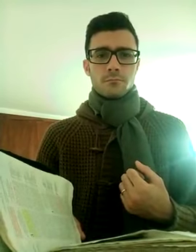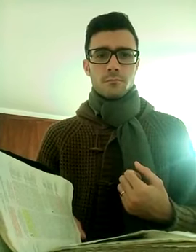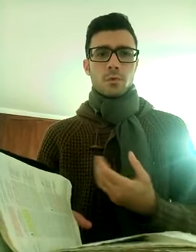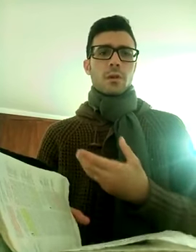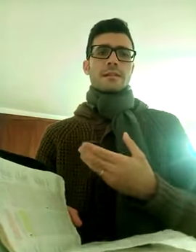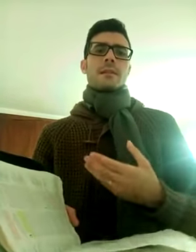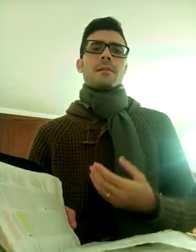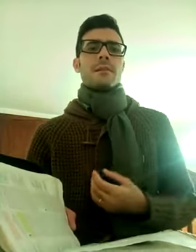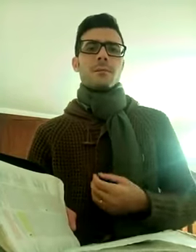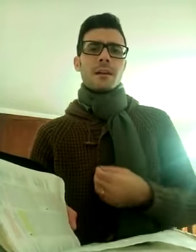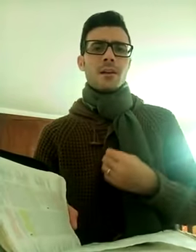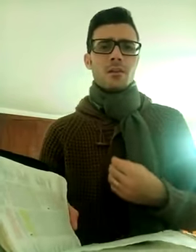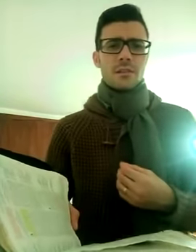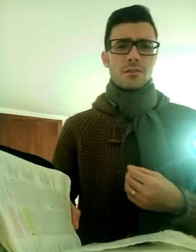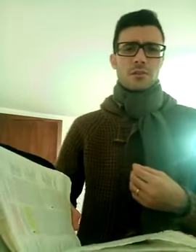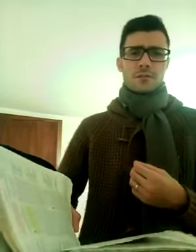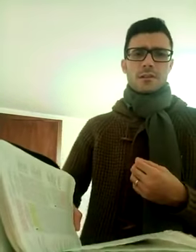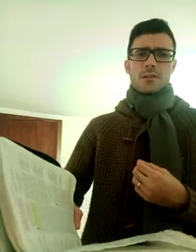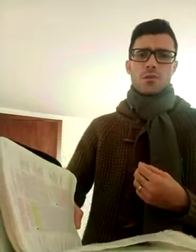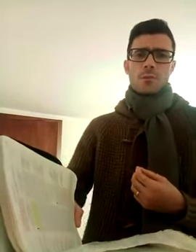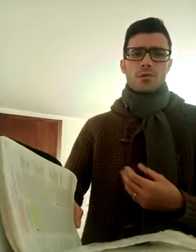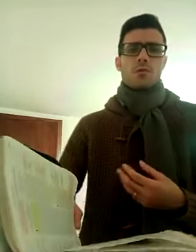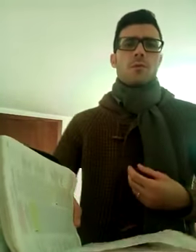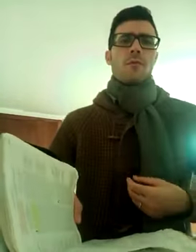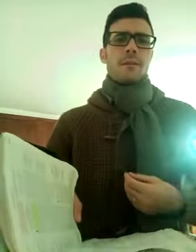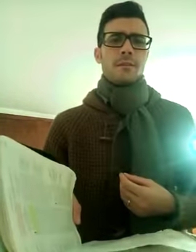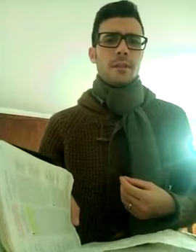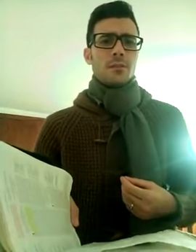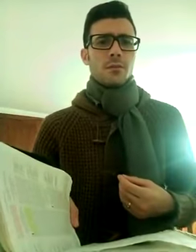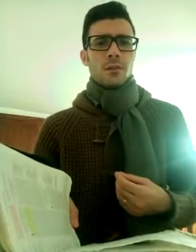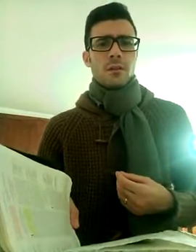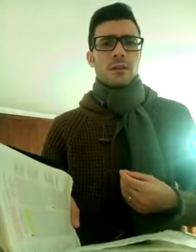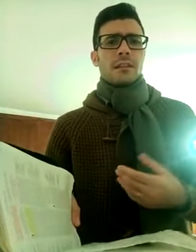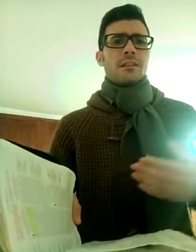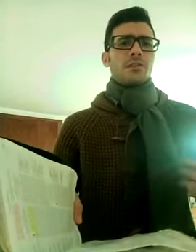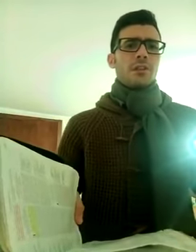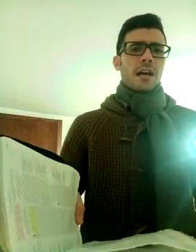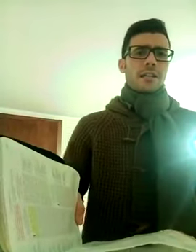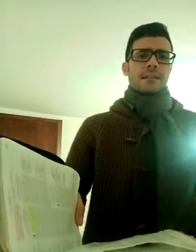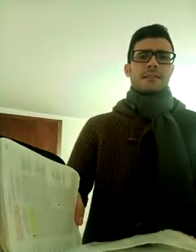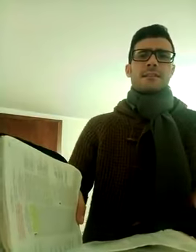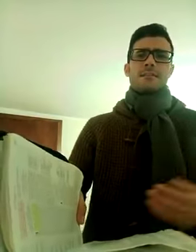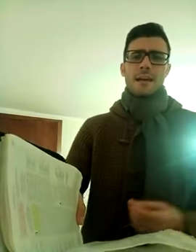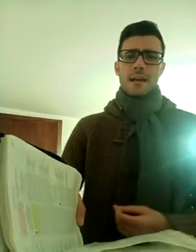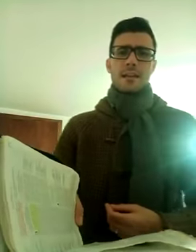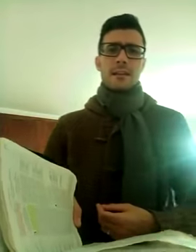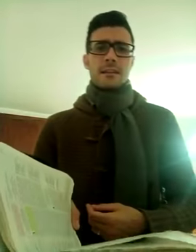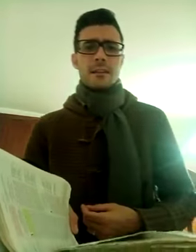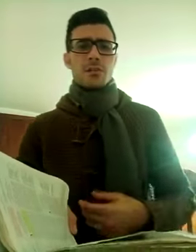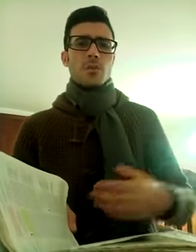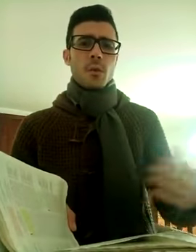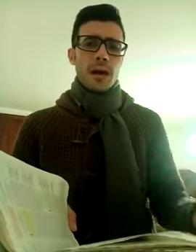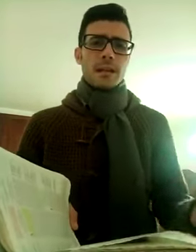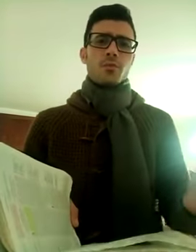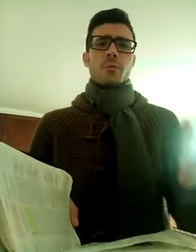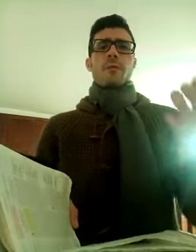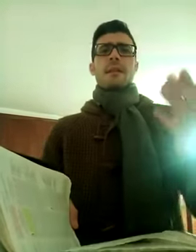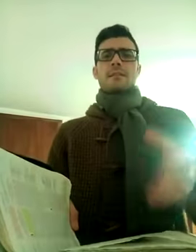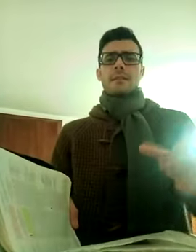tu ora stai pensando, ma che cosa dice fratello? come sono convertito da dieci anni, da trent'anni, da cinque anni, e tu mi vieni a dire